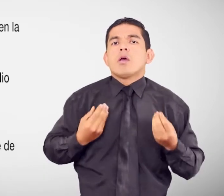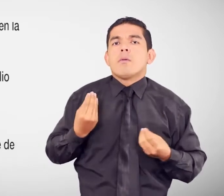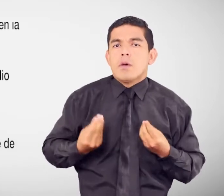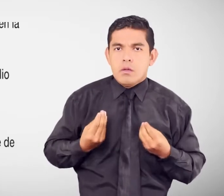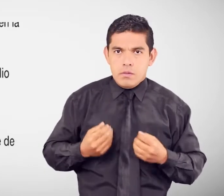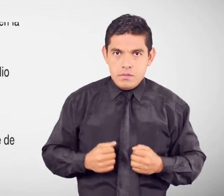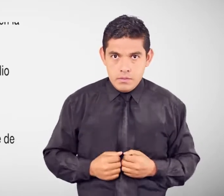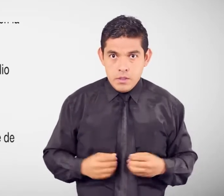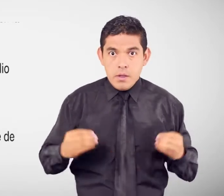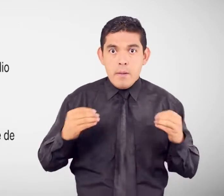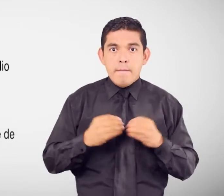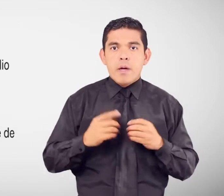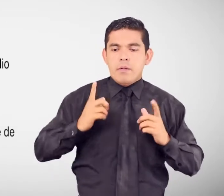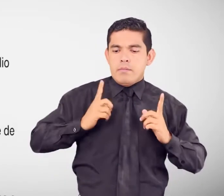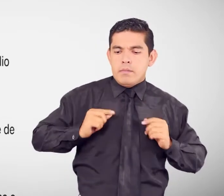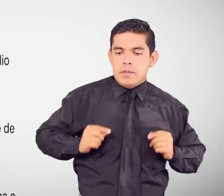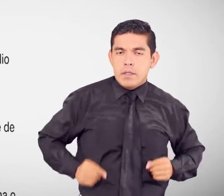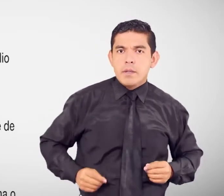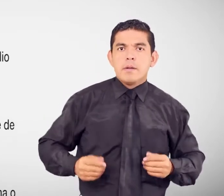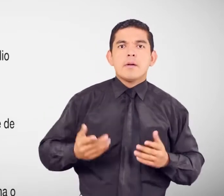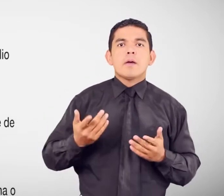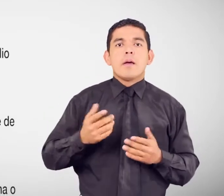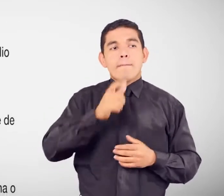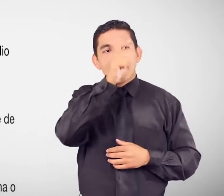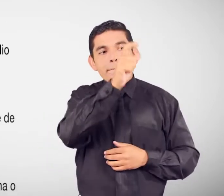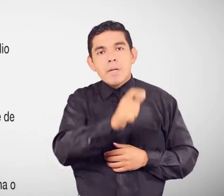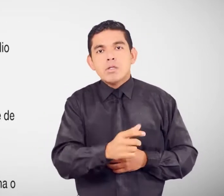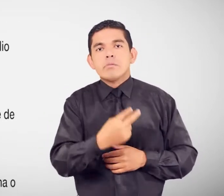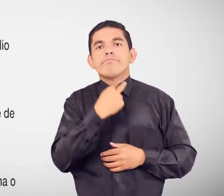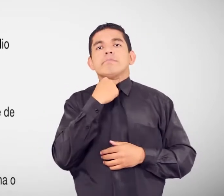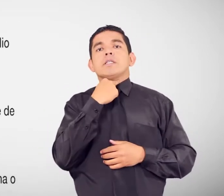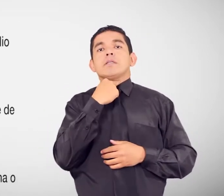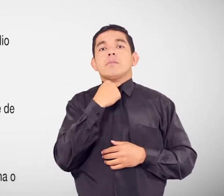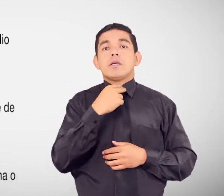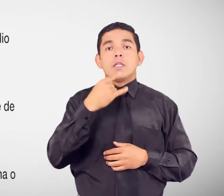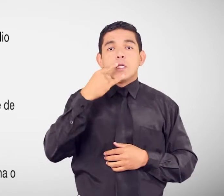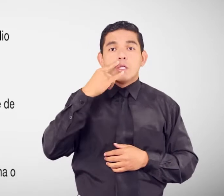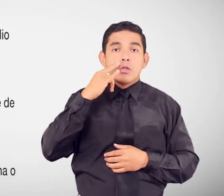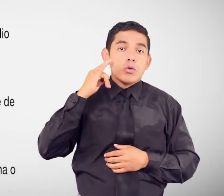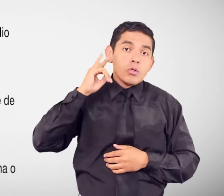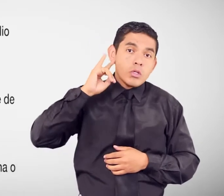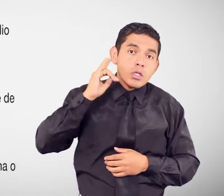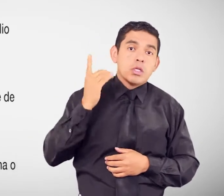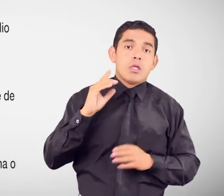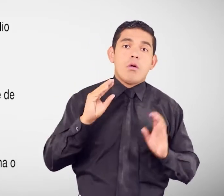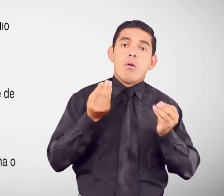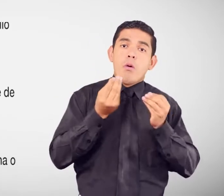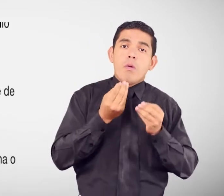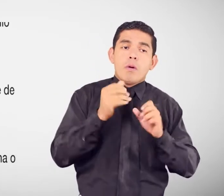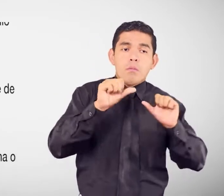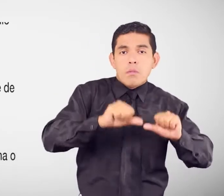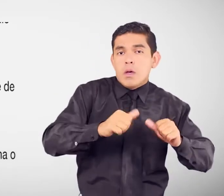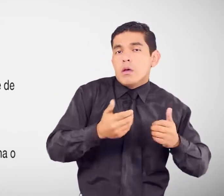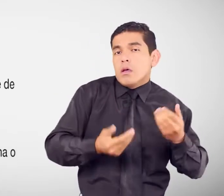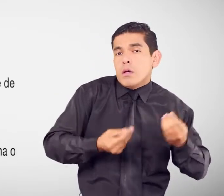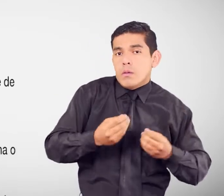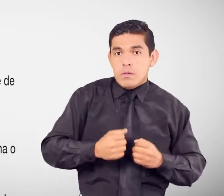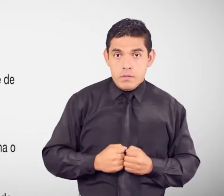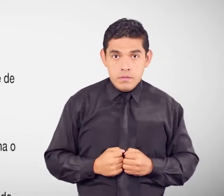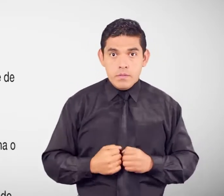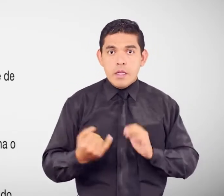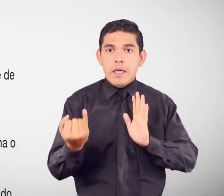identificación más detallada posible de la persona afectada, niño, niña o adolescente La